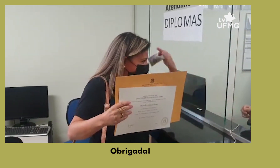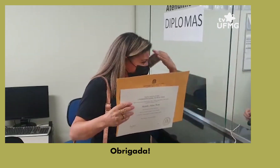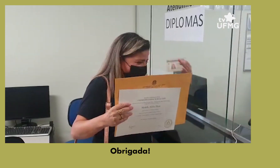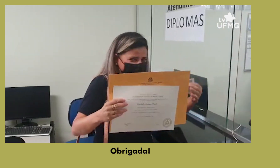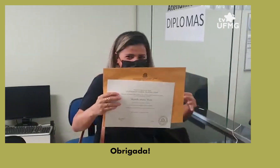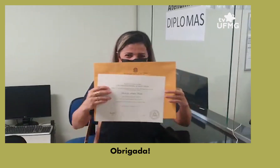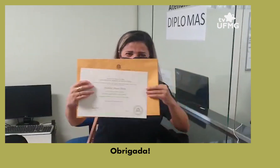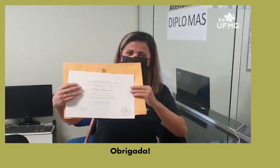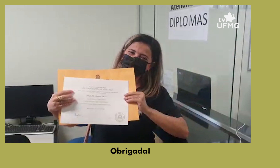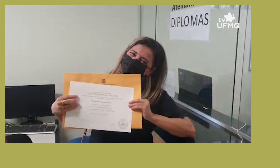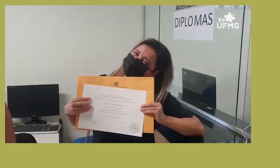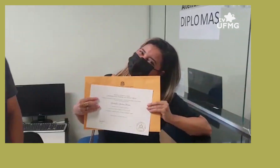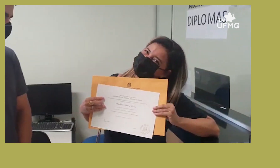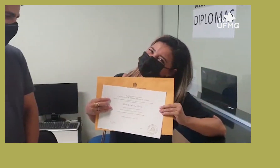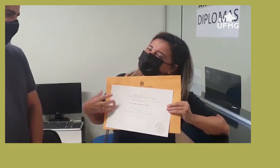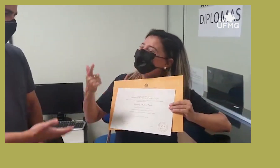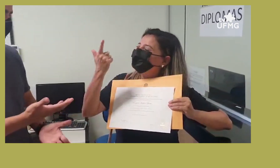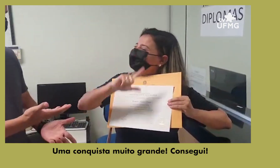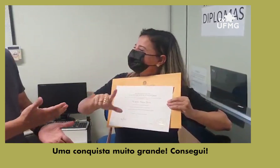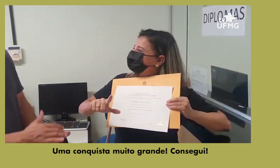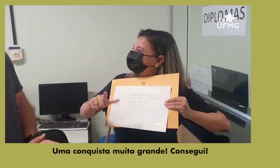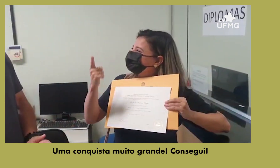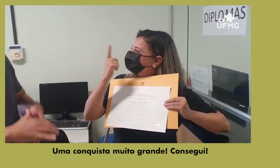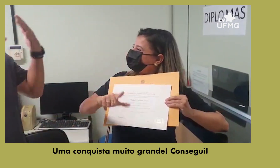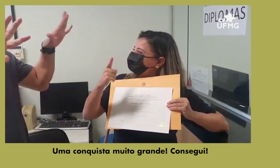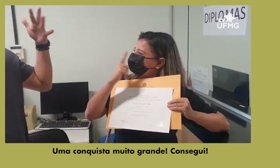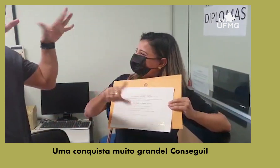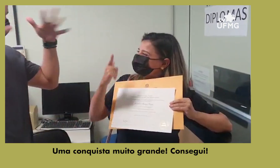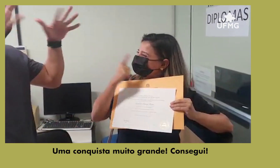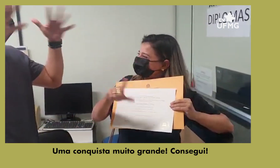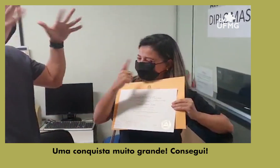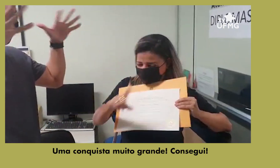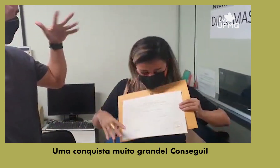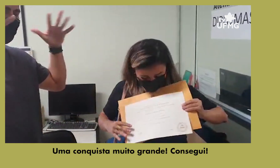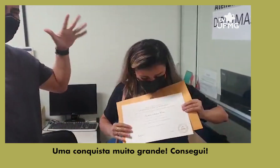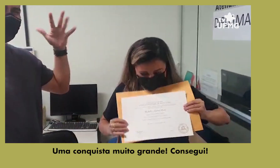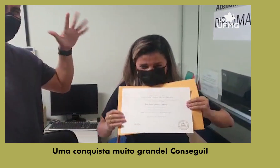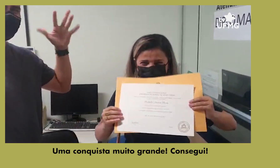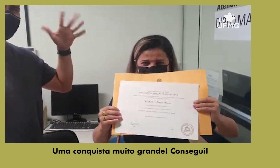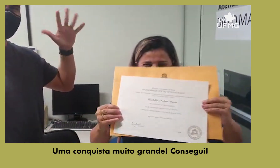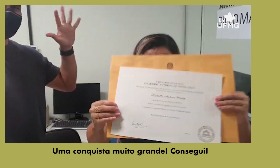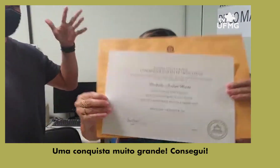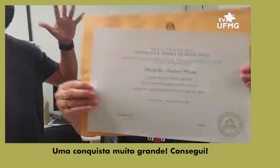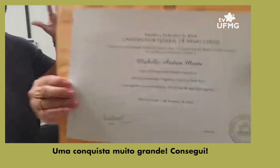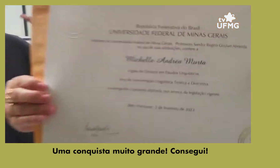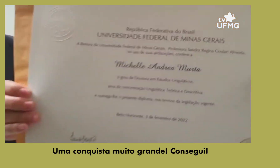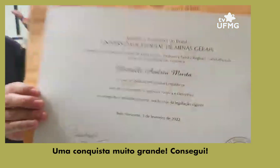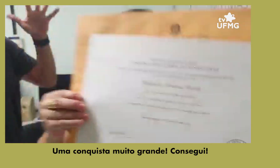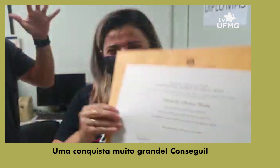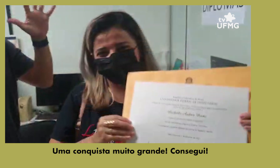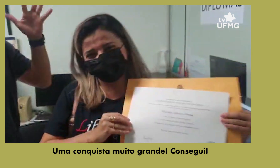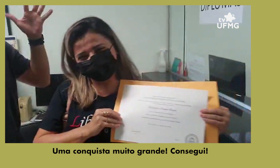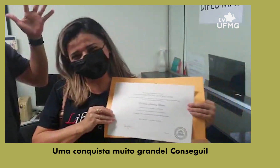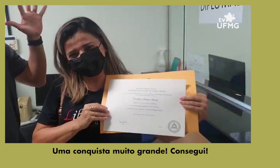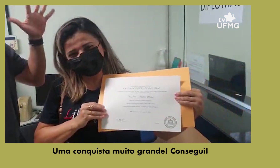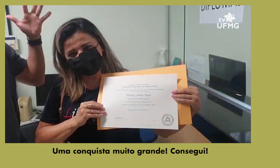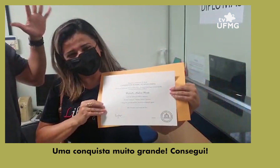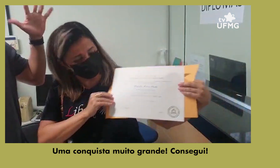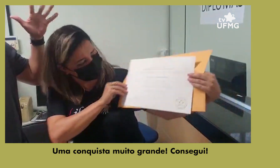Obrigada. Muito obrigada. Consegui, consegui, consegui, consegui. Uma conquista muito grande.